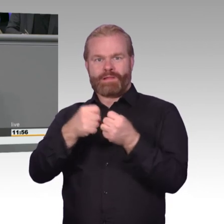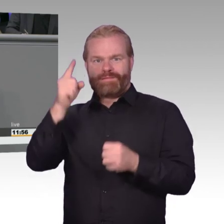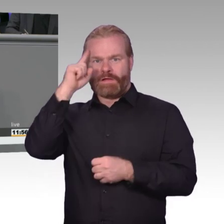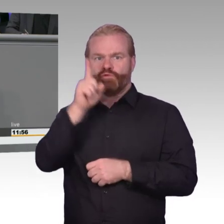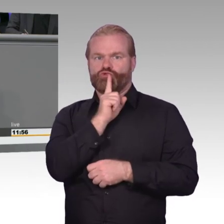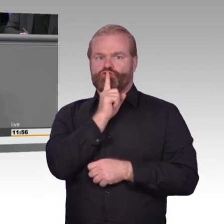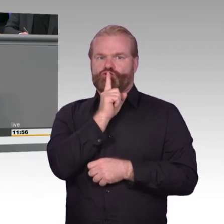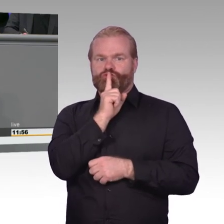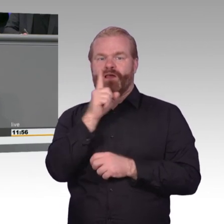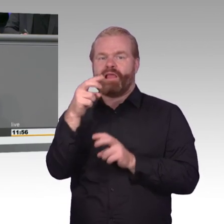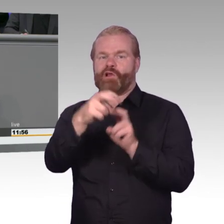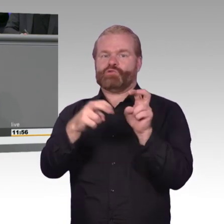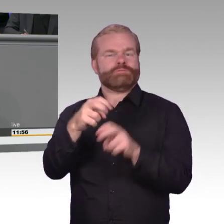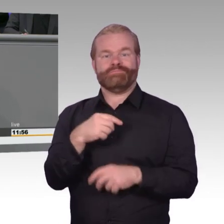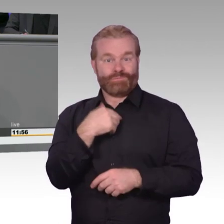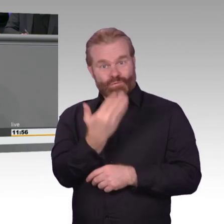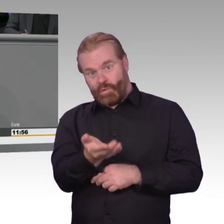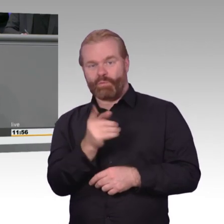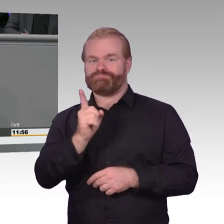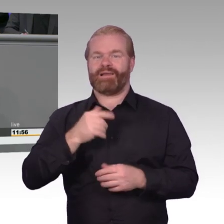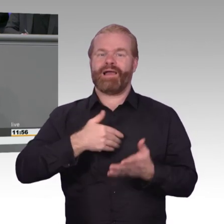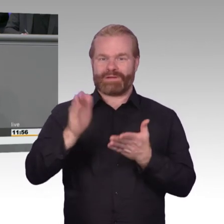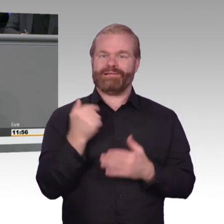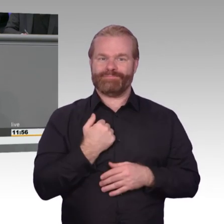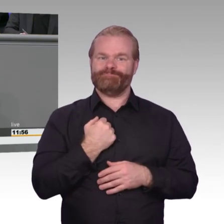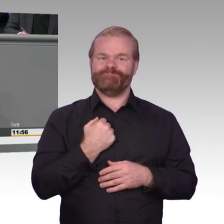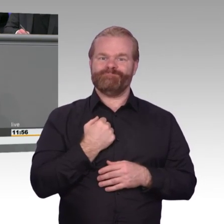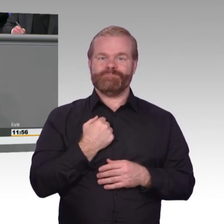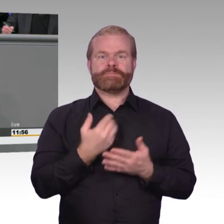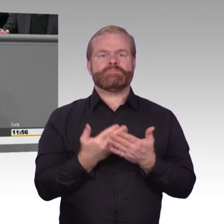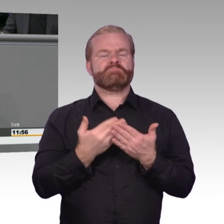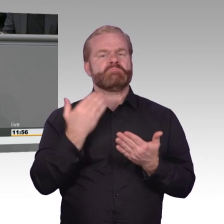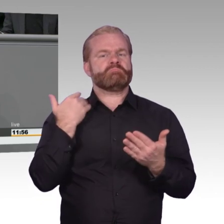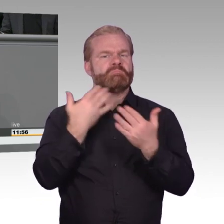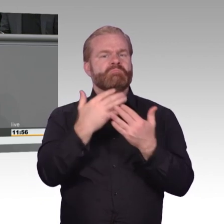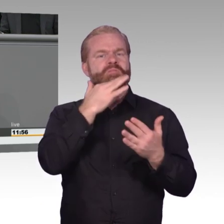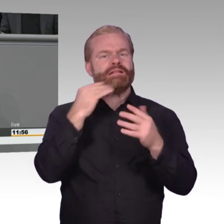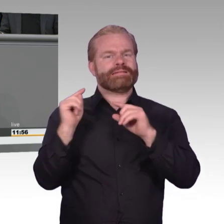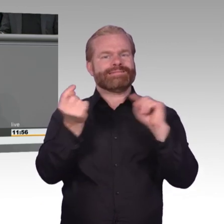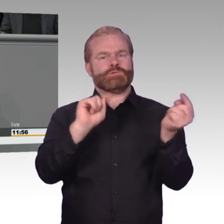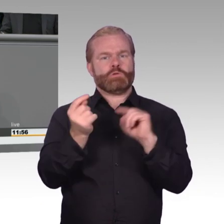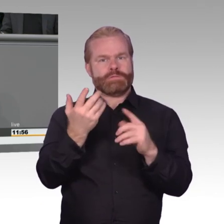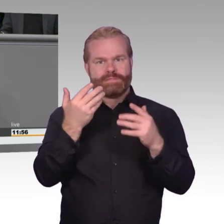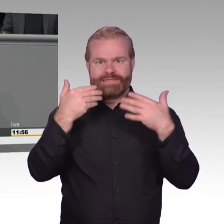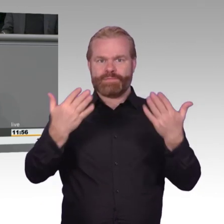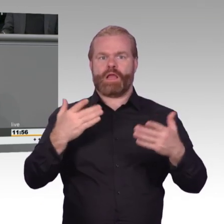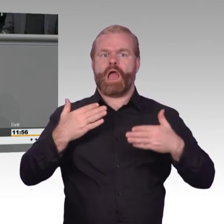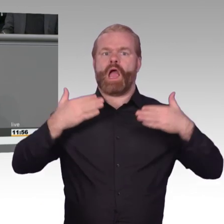Aufrüstungsspirale zu beschreiten, sollten wir Cyberangriffen auf diplomatischen Weg begegnen. Die Cyberdiplomacy